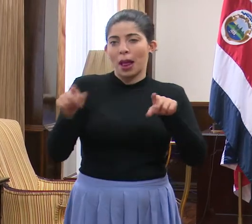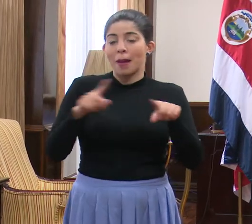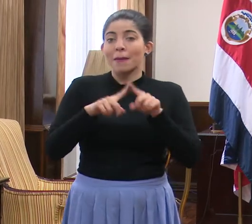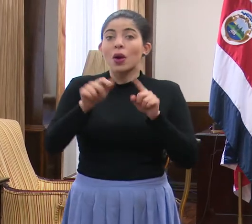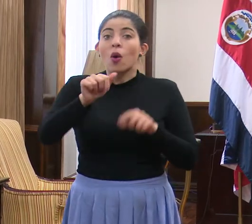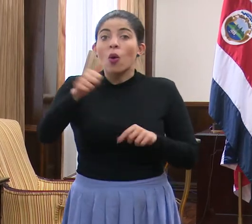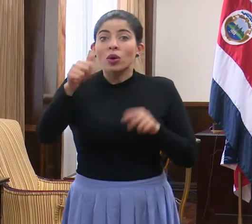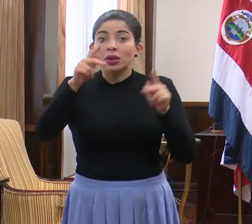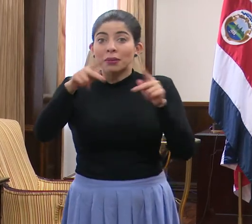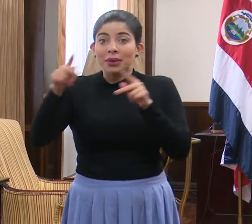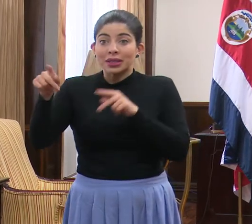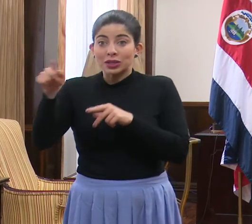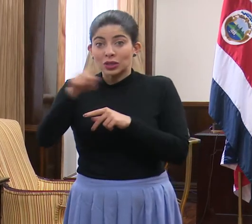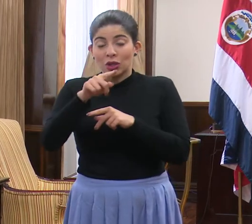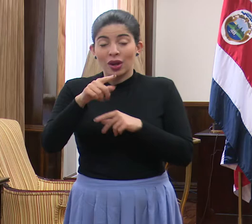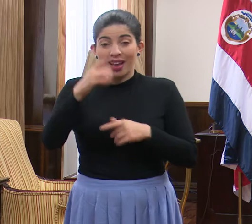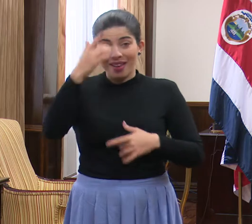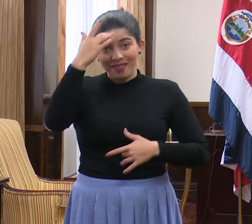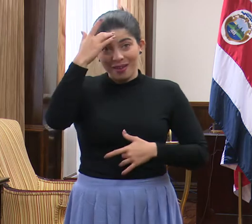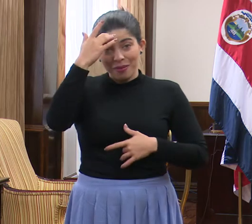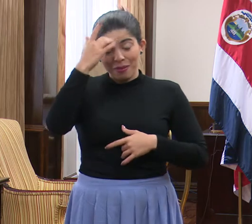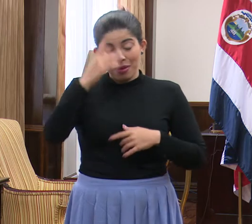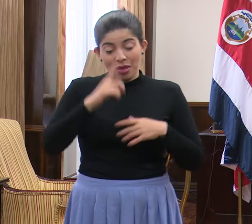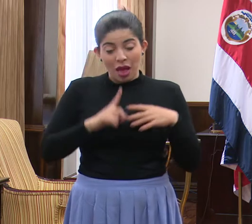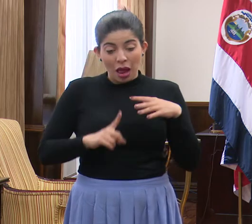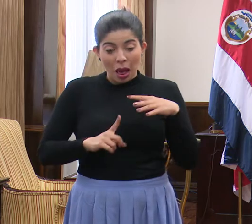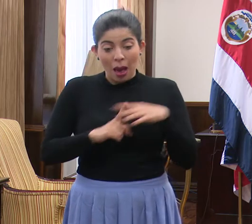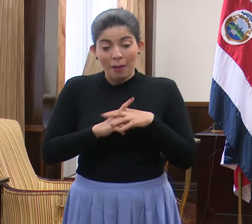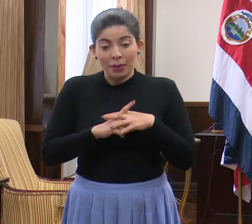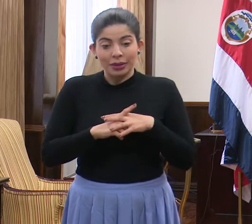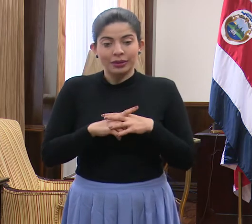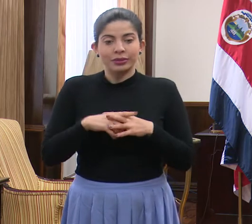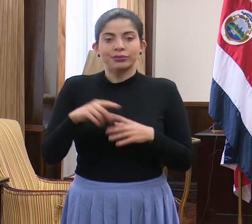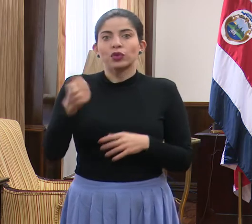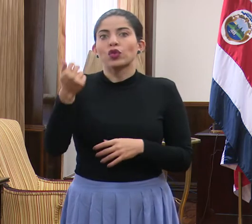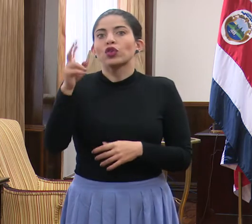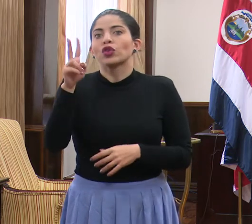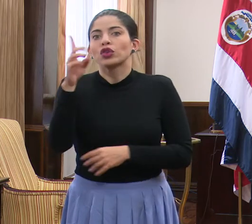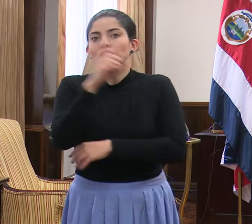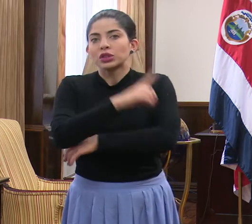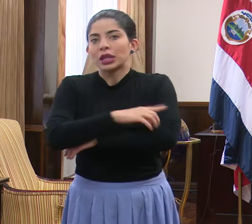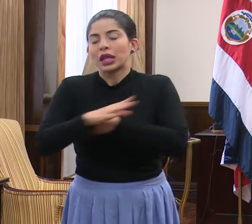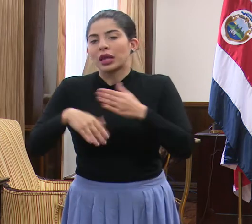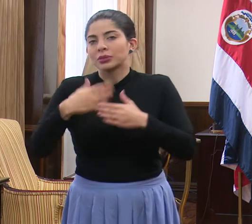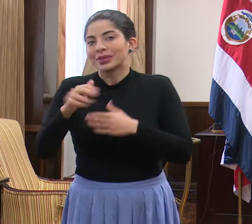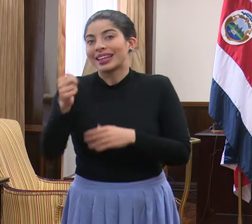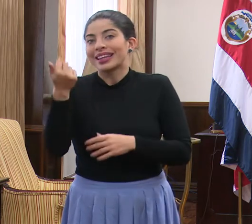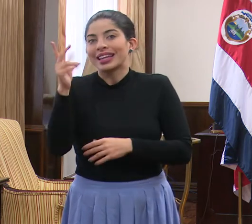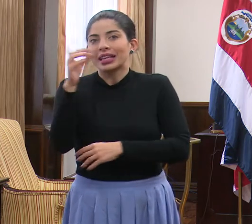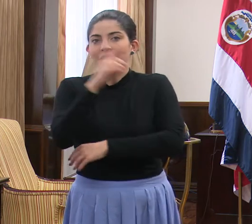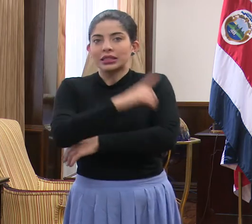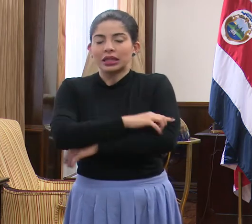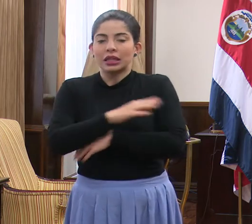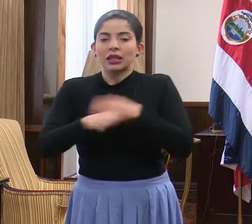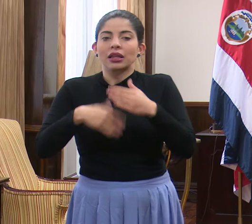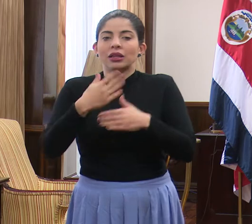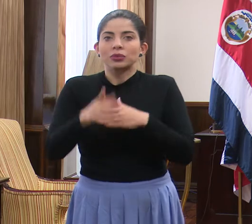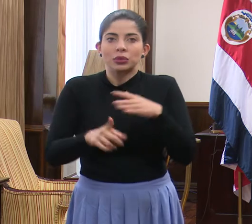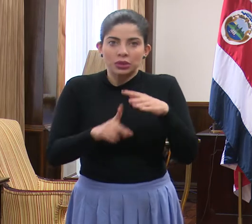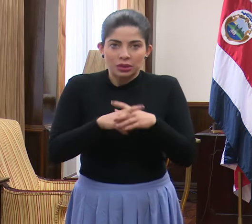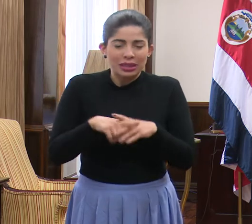personas el desarrollo de la enfermedad se puede dar 12 días después, 13 días después. Entonces,